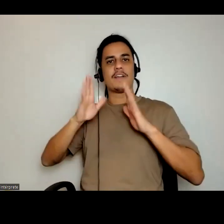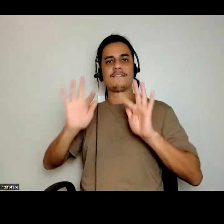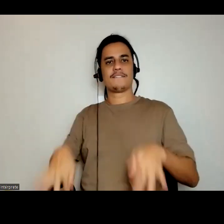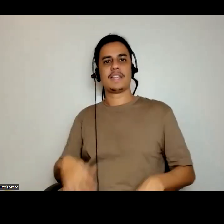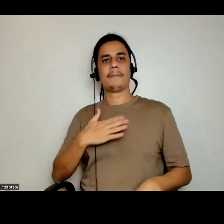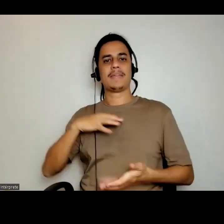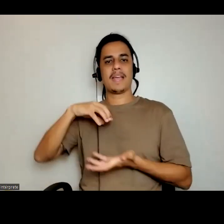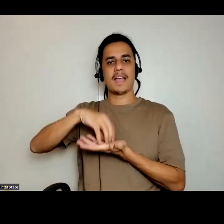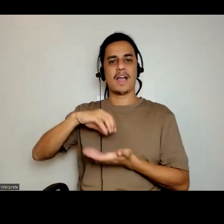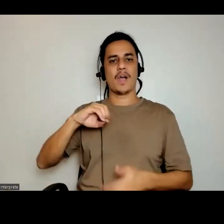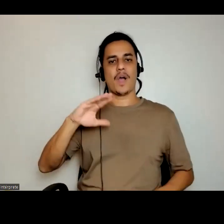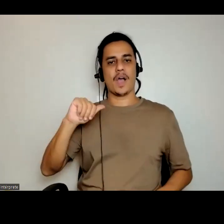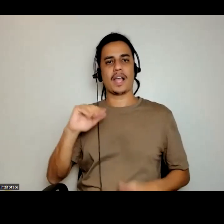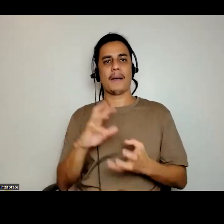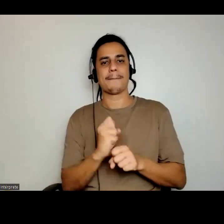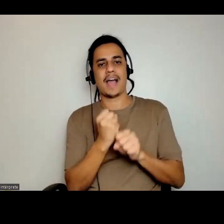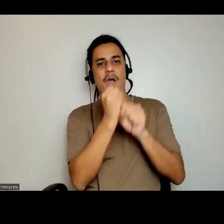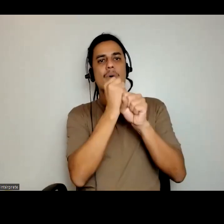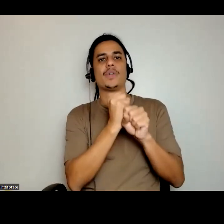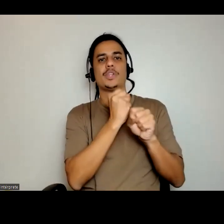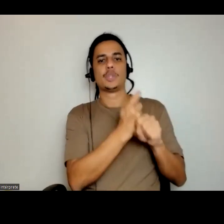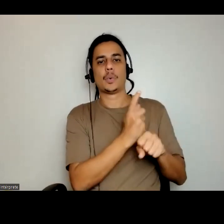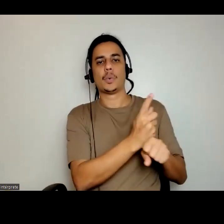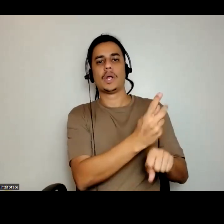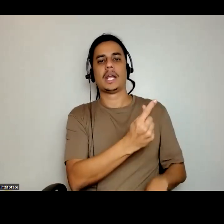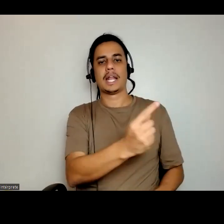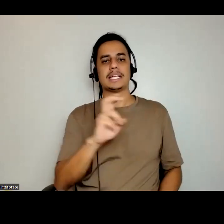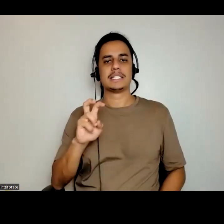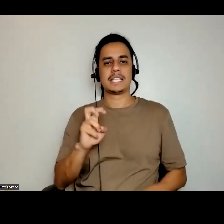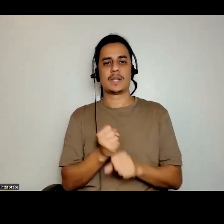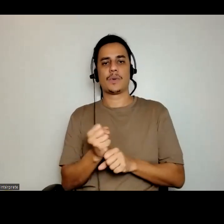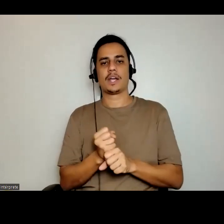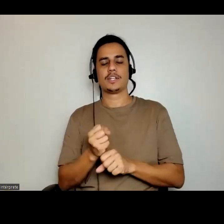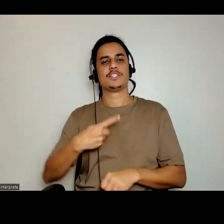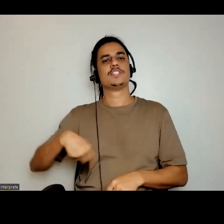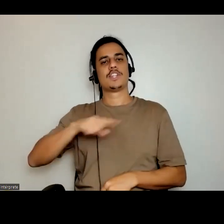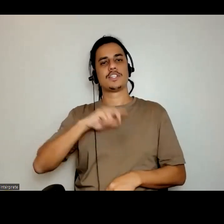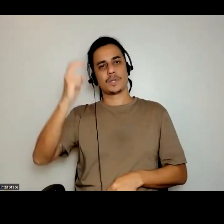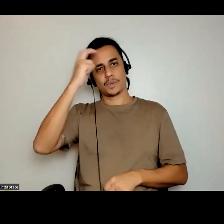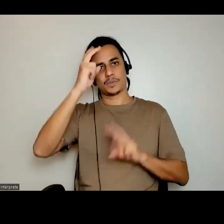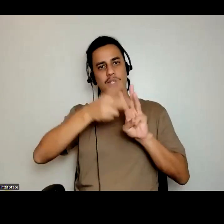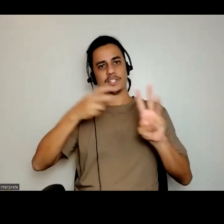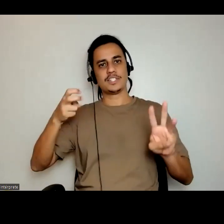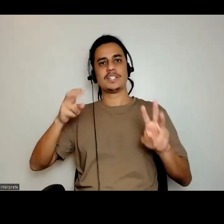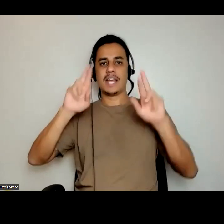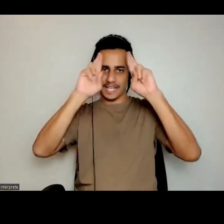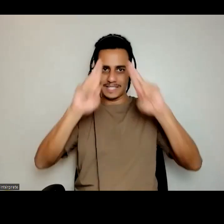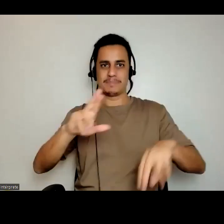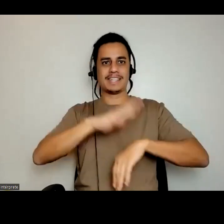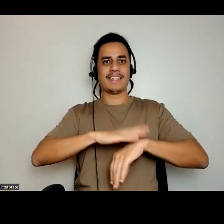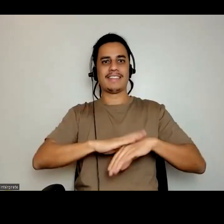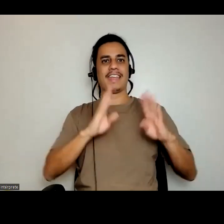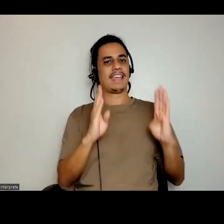é feita de bava, ela durou cinco anos, na cultura indígena, a gente respeita o tempo, e a temporalidade, e não